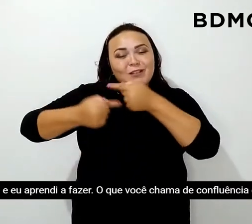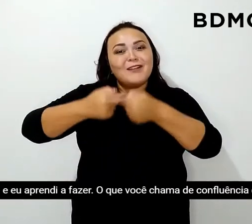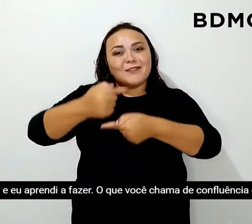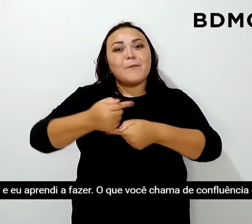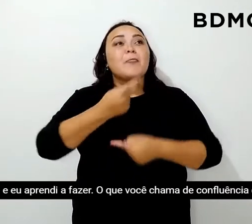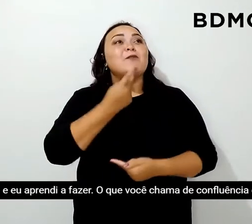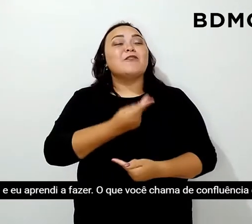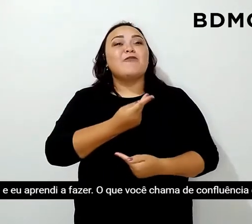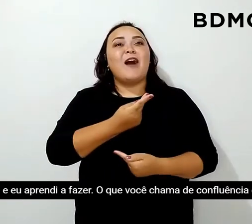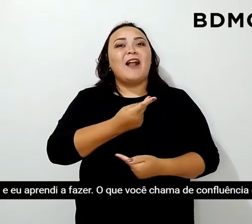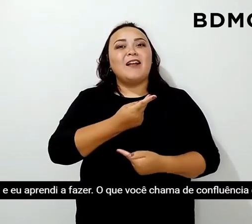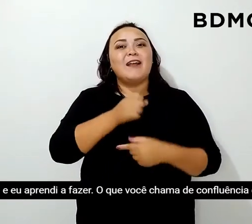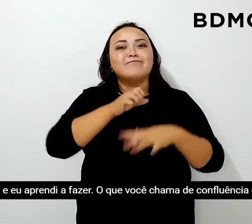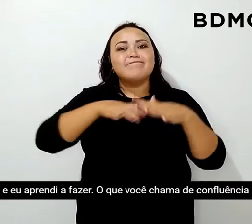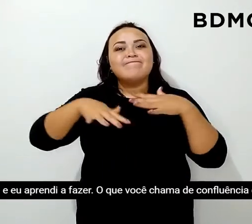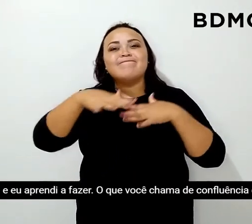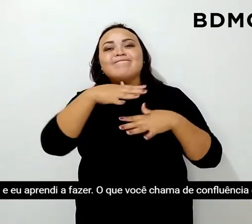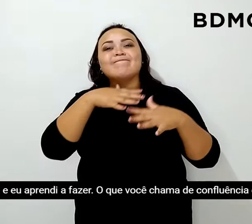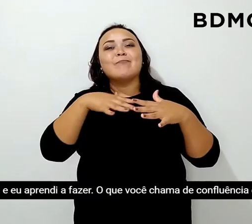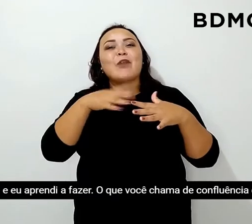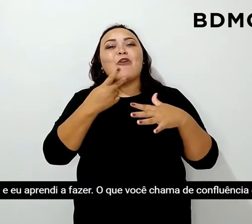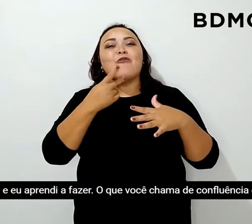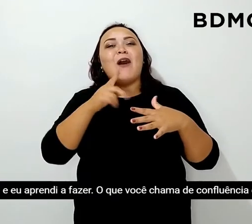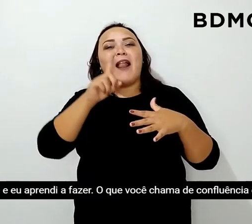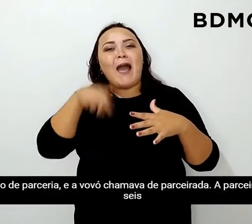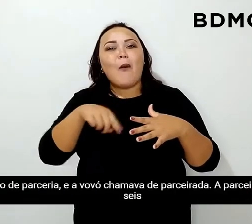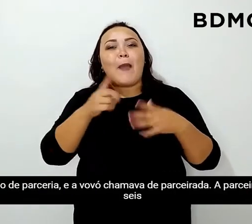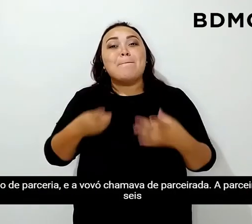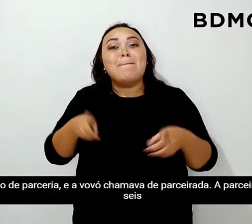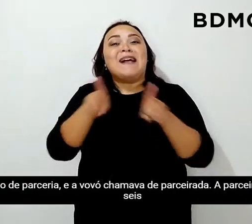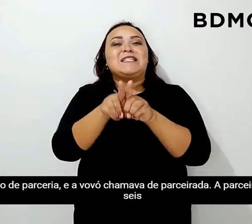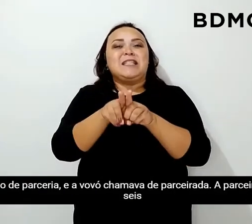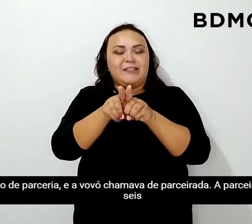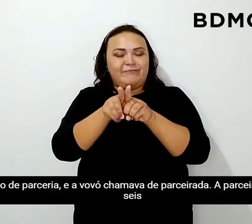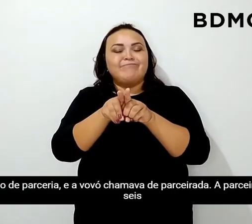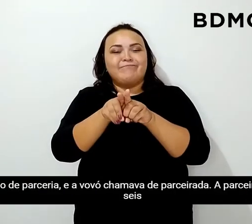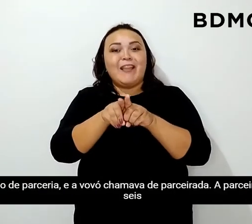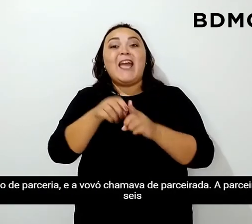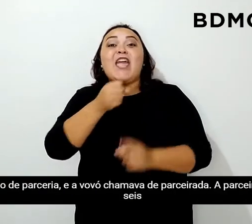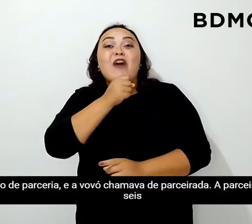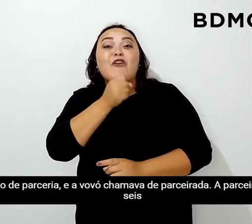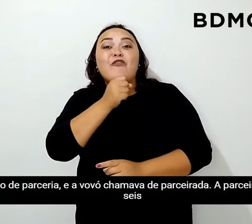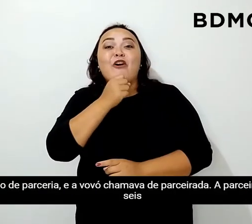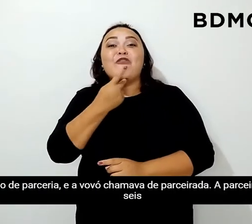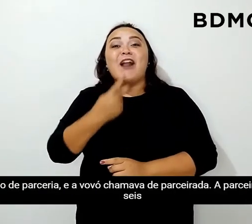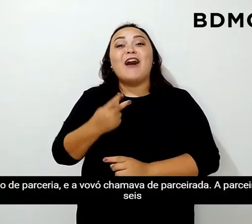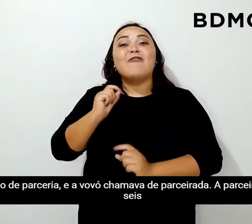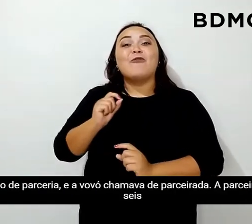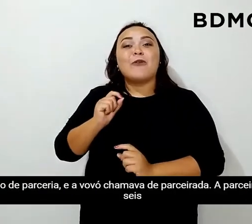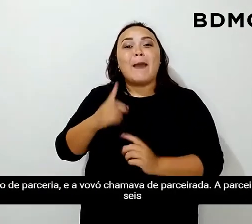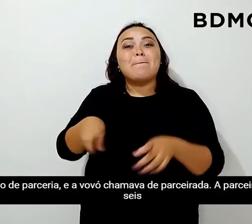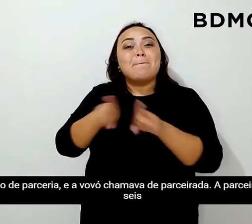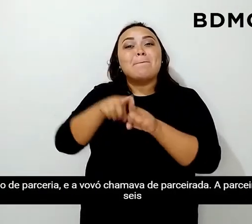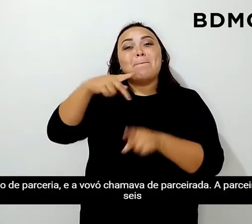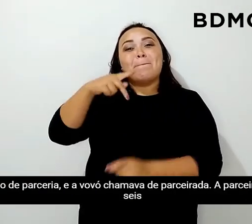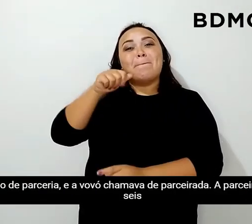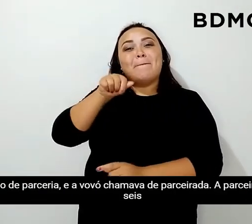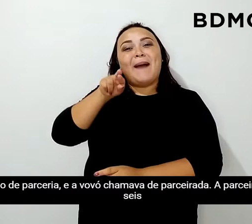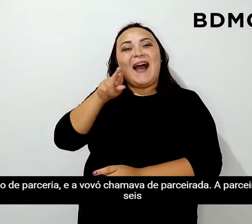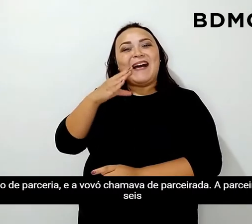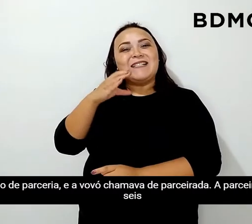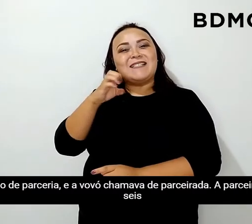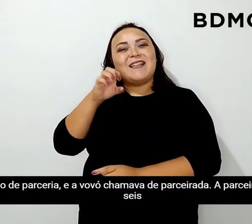confluência, de... Eu chamo de parceria e a vovó chamava de parcerada.